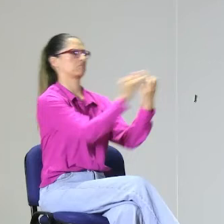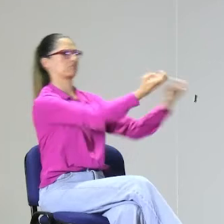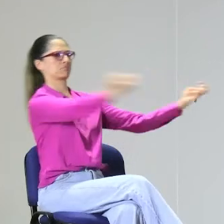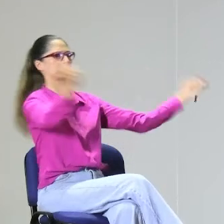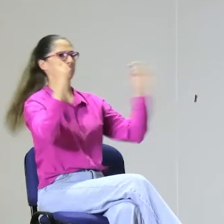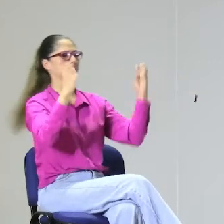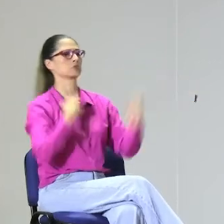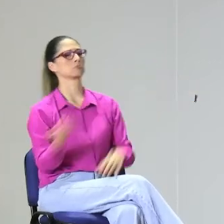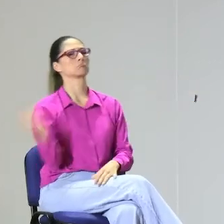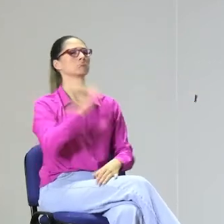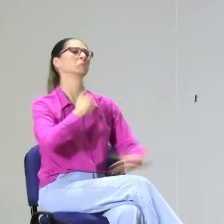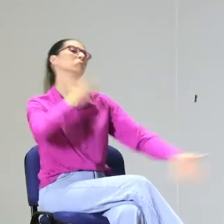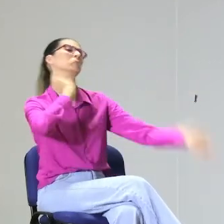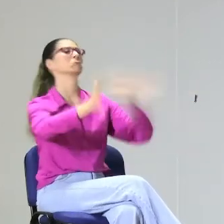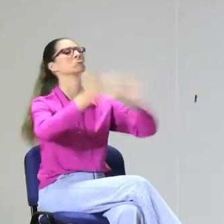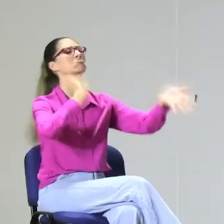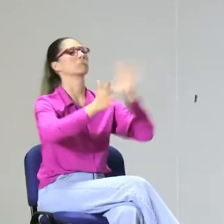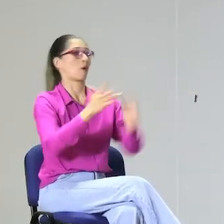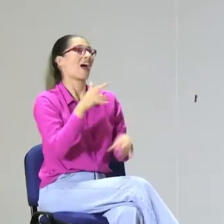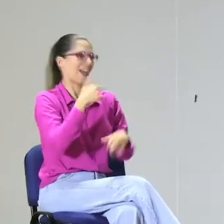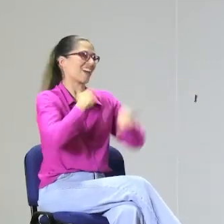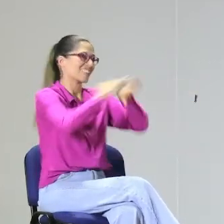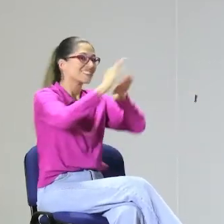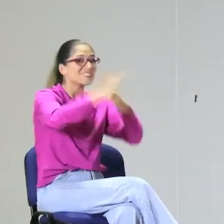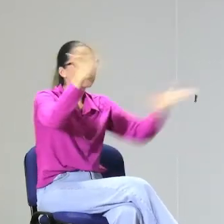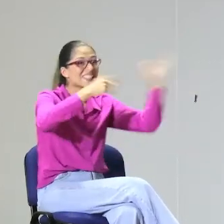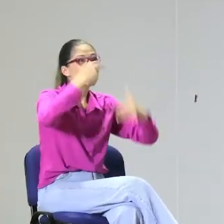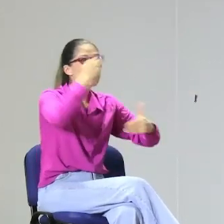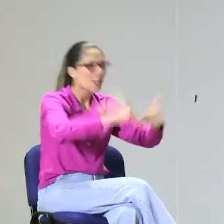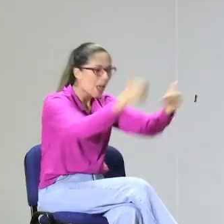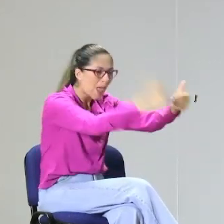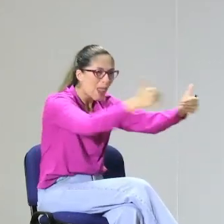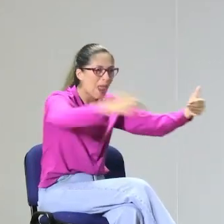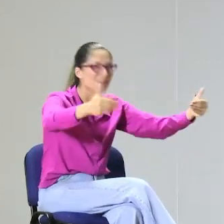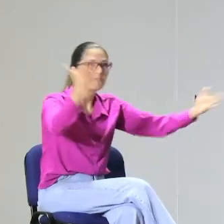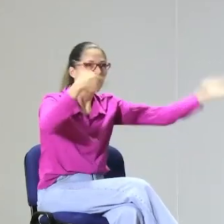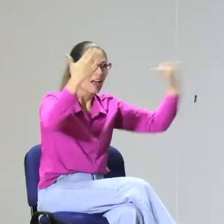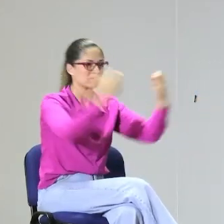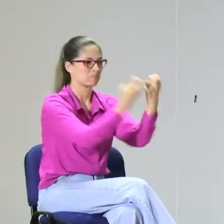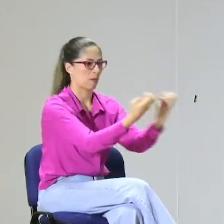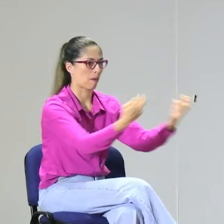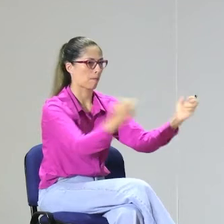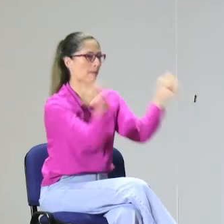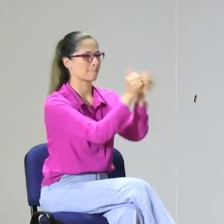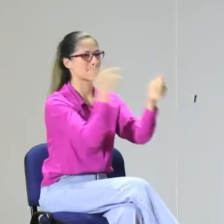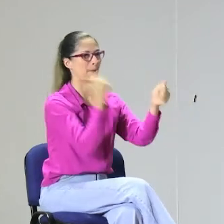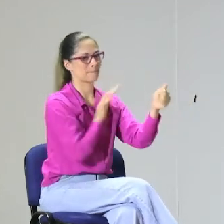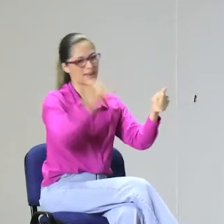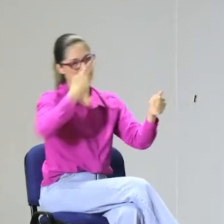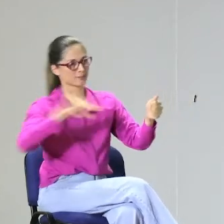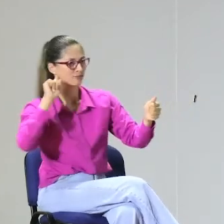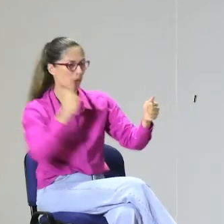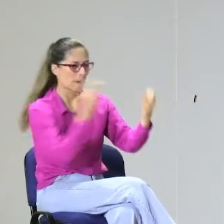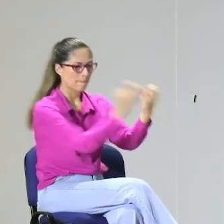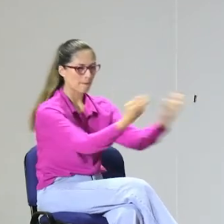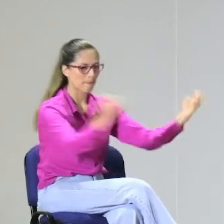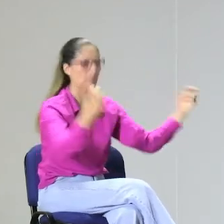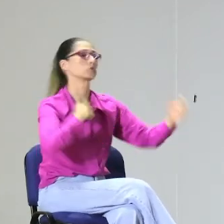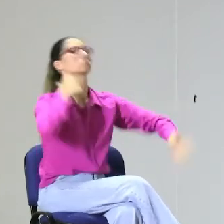trabajo anterior, recuerdo que un día estaba en una reunión de padres de familia y, asimismo, estaban